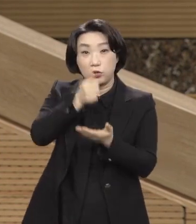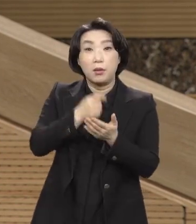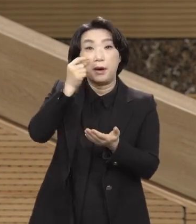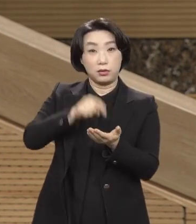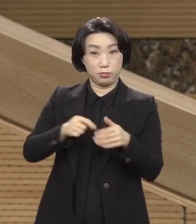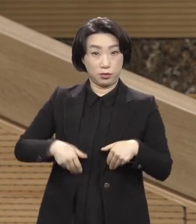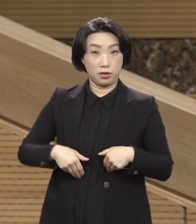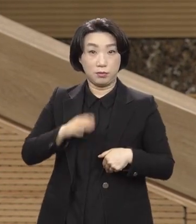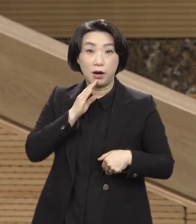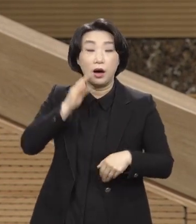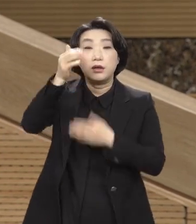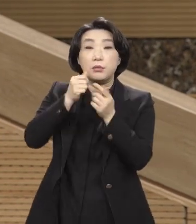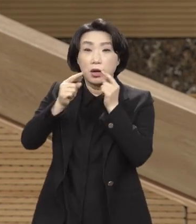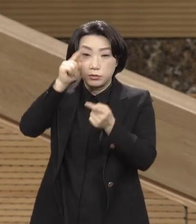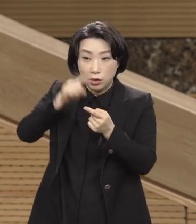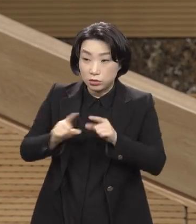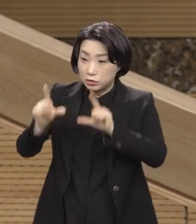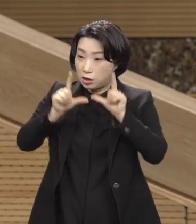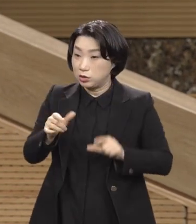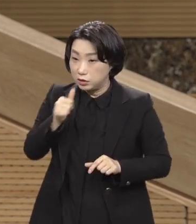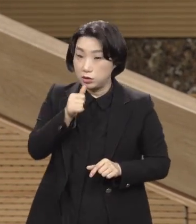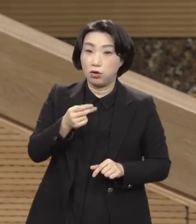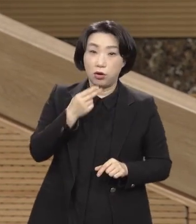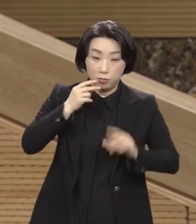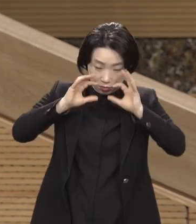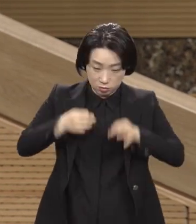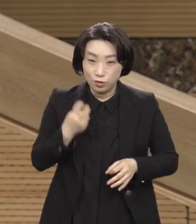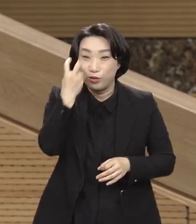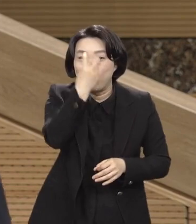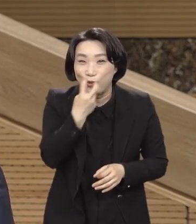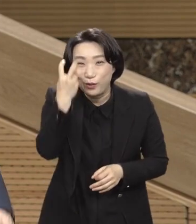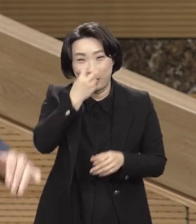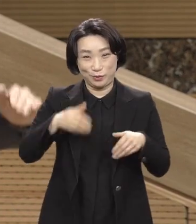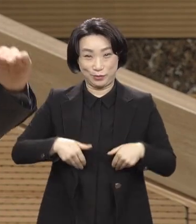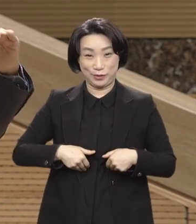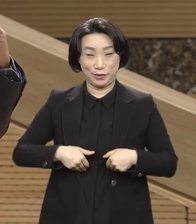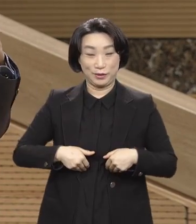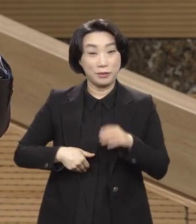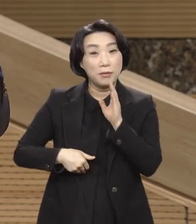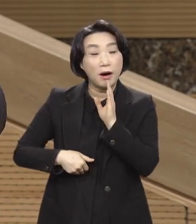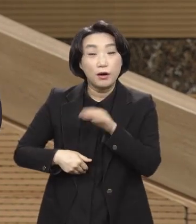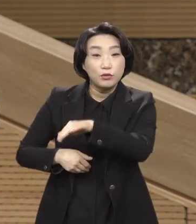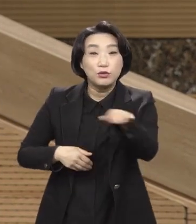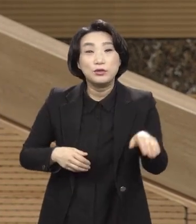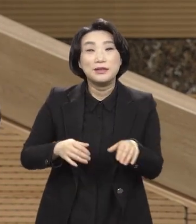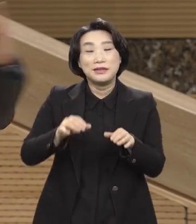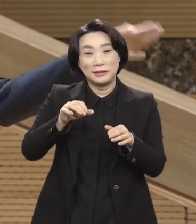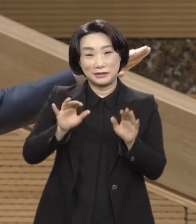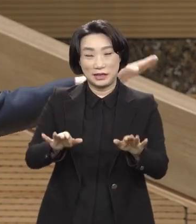말씀대로 살았는 것을 먼저 알아야 되잖아요 그게 우리 인생의 삶의 법인데